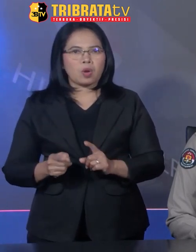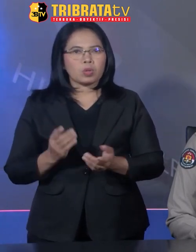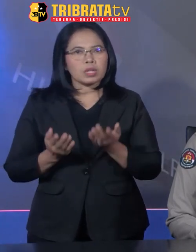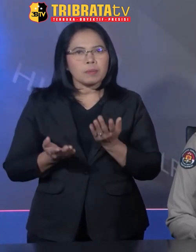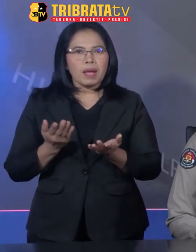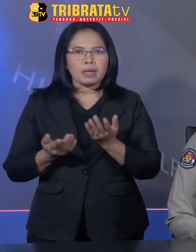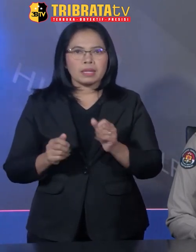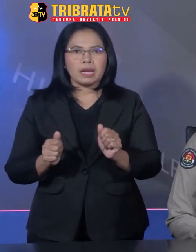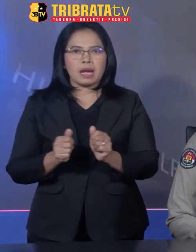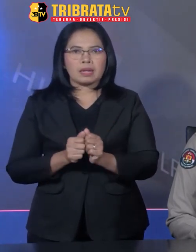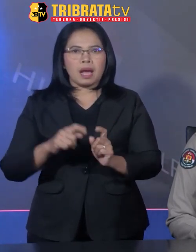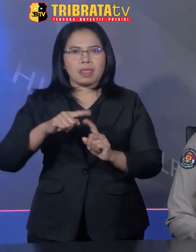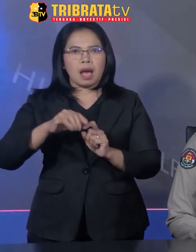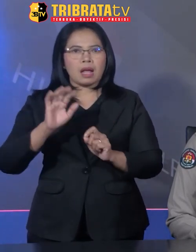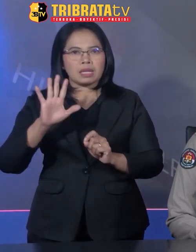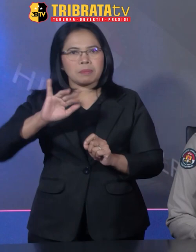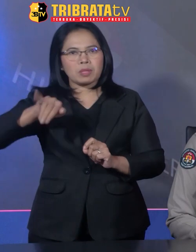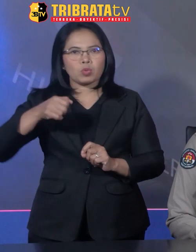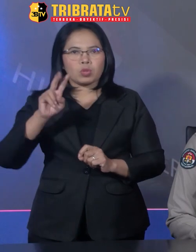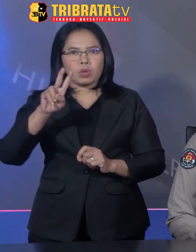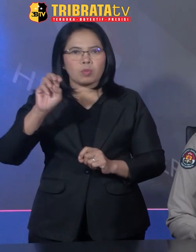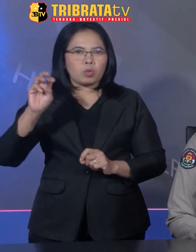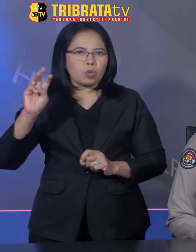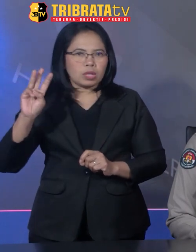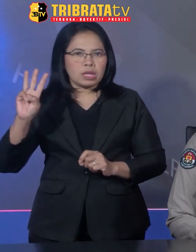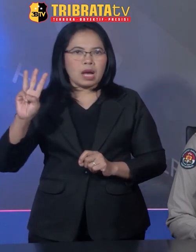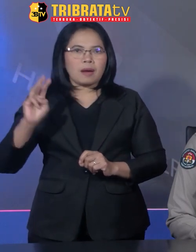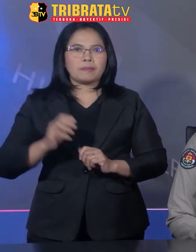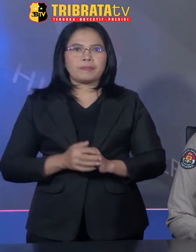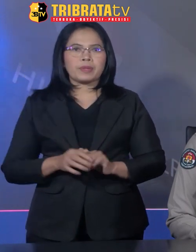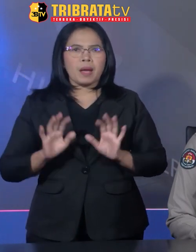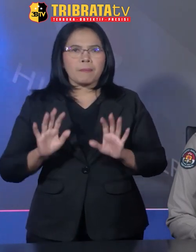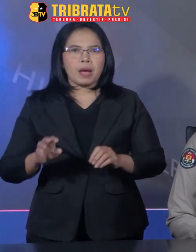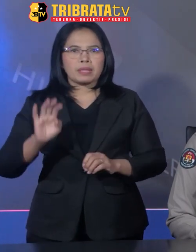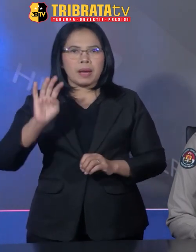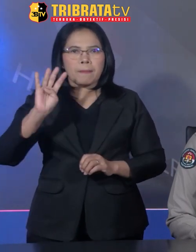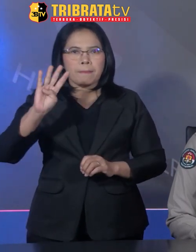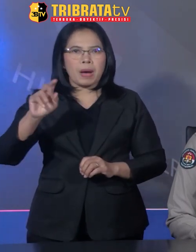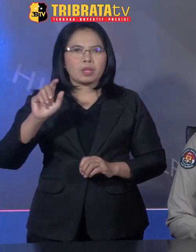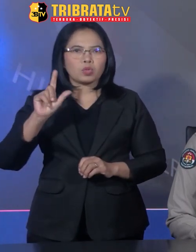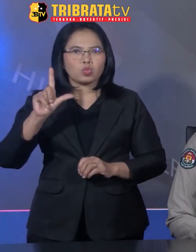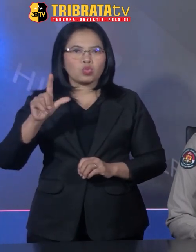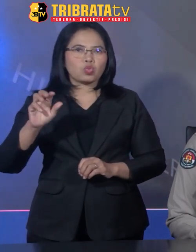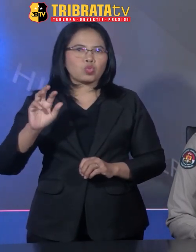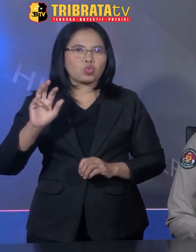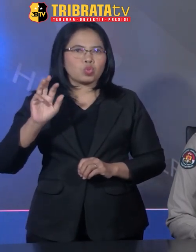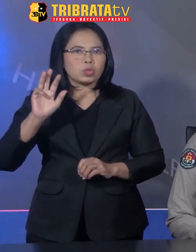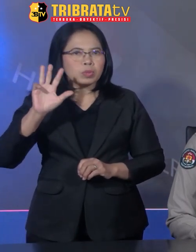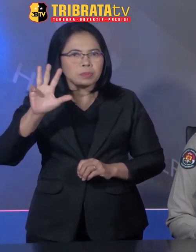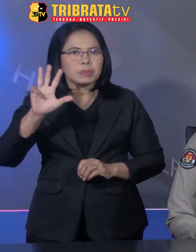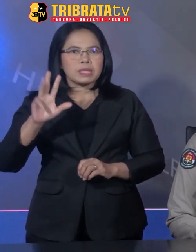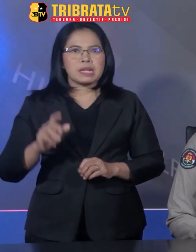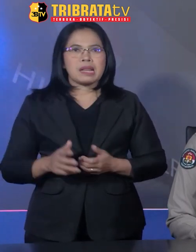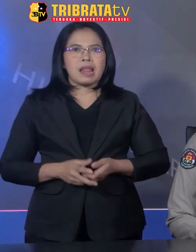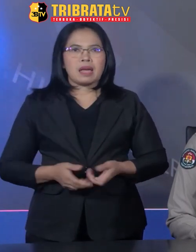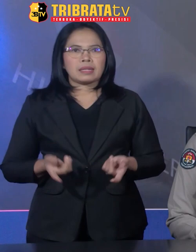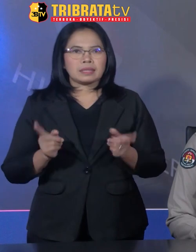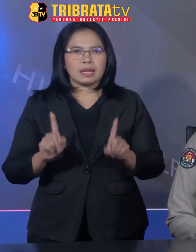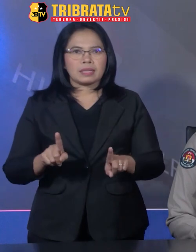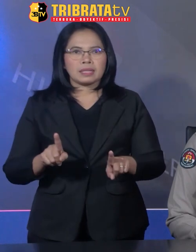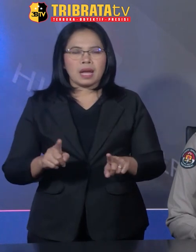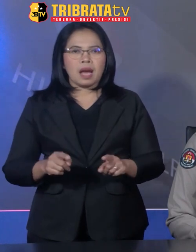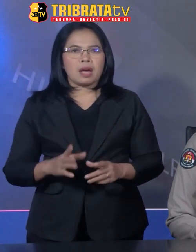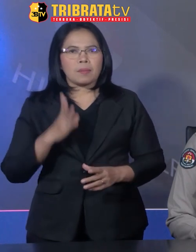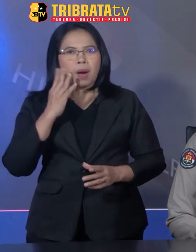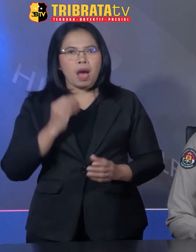apabila dibandingkan dengan tanggal 5 Juli 2023 sebanyak 479 kejadian,